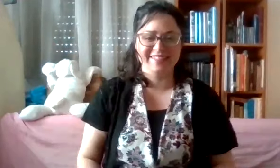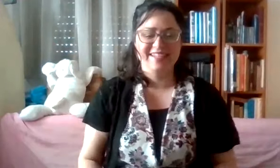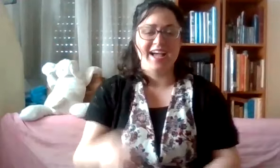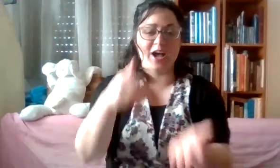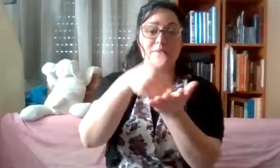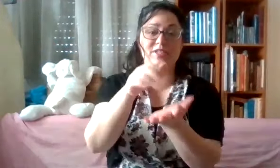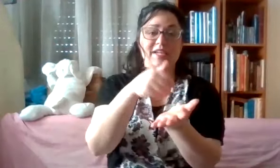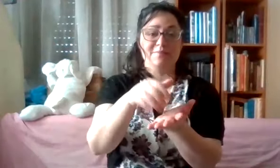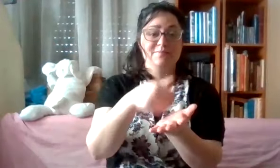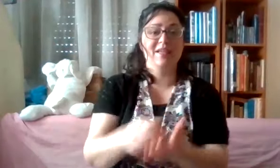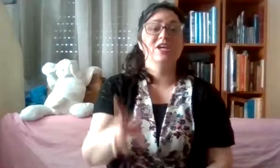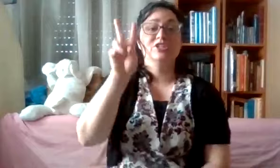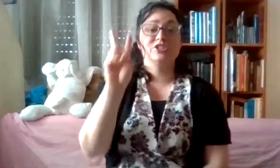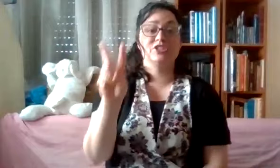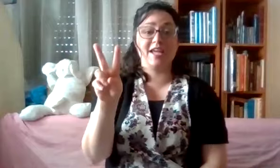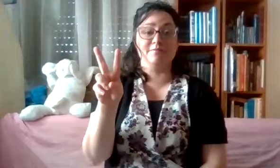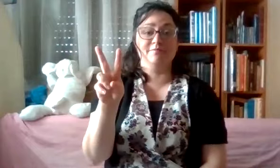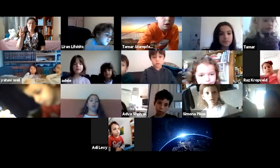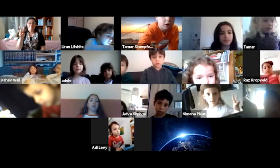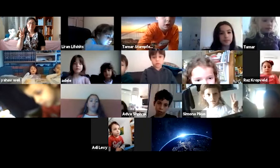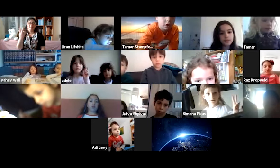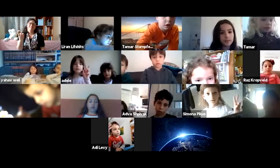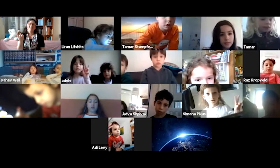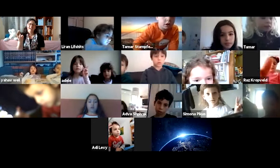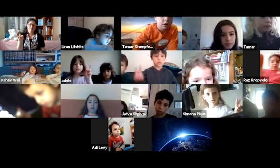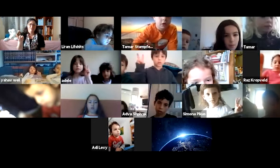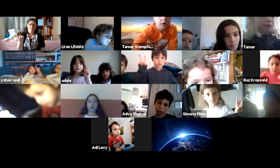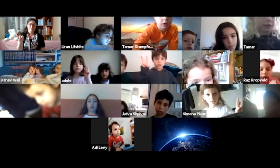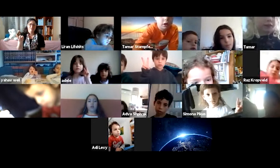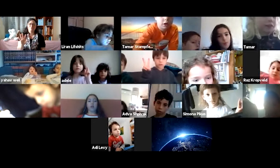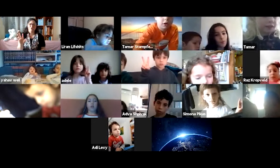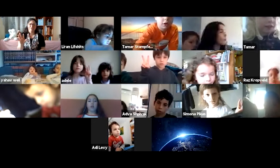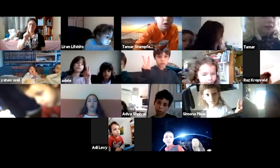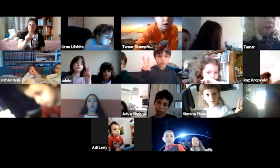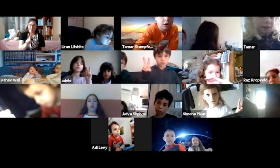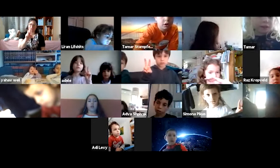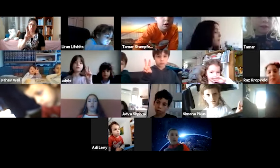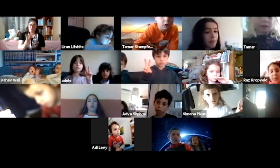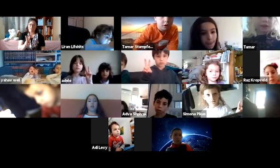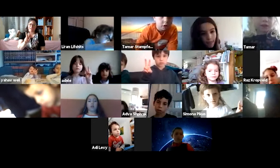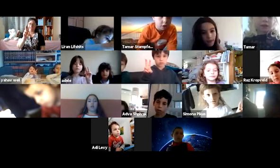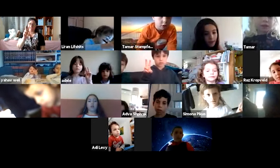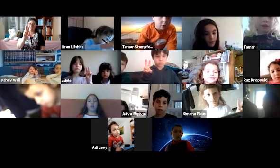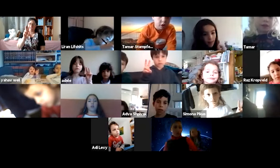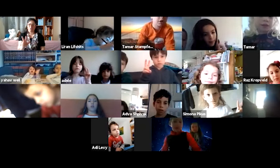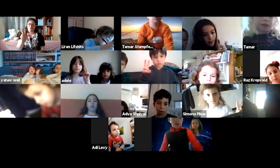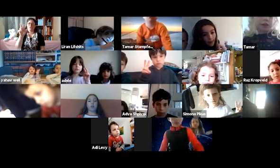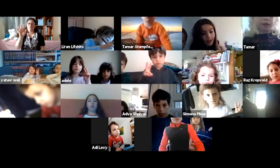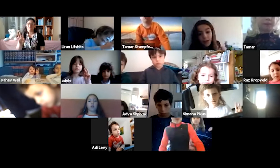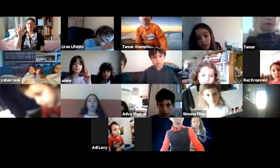אנחנו ממשיכים. שניים. זה קל, המספרים יהיו מאוד קלים. אחד, שתיים, שלוש, ארבע,